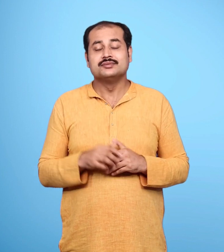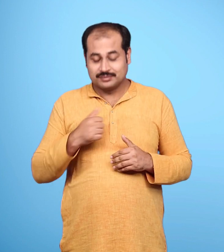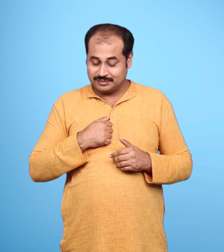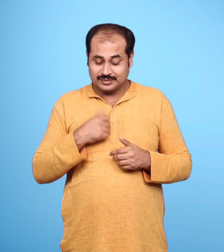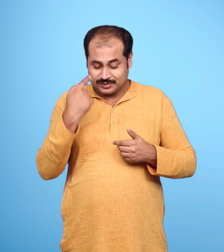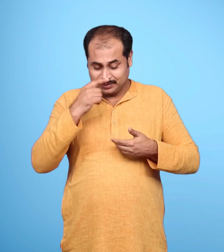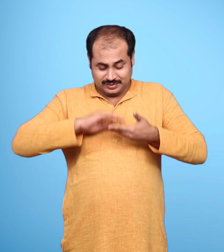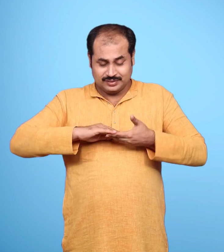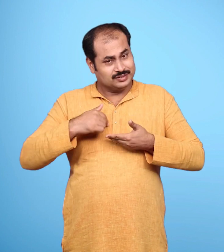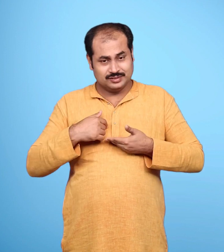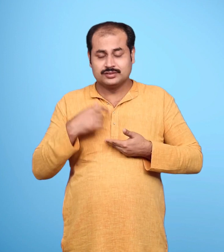मैं राम की पत्नी हूँ